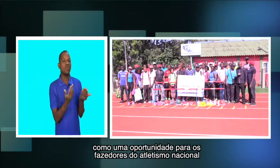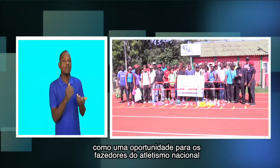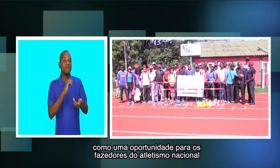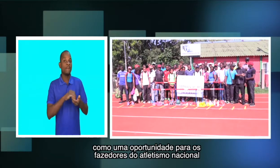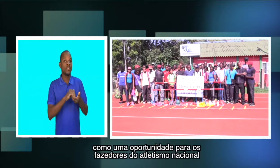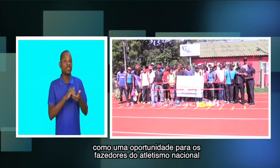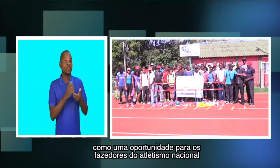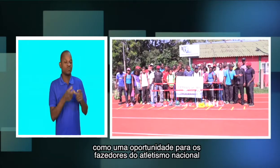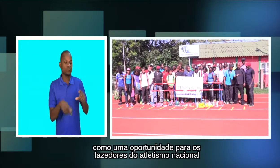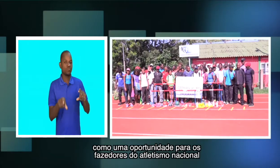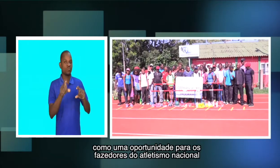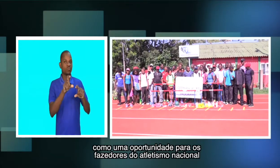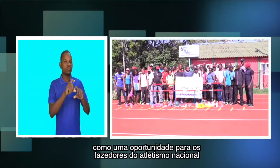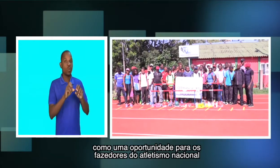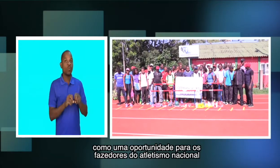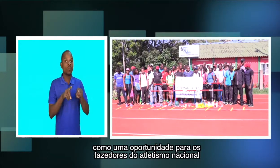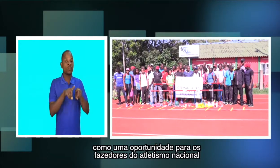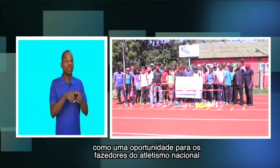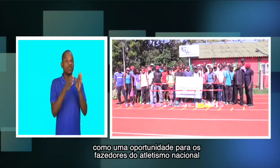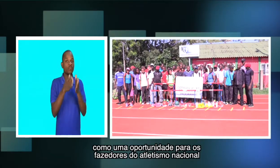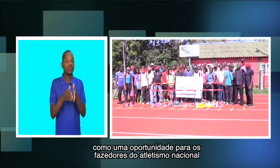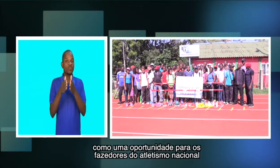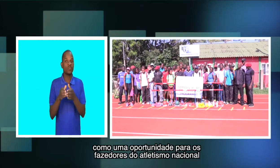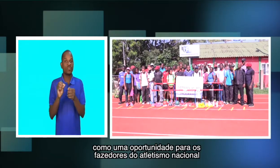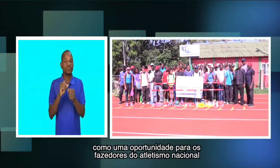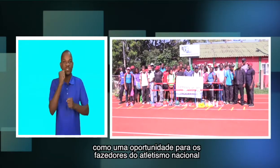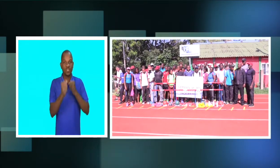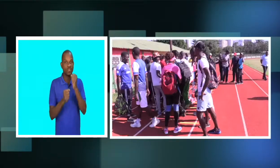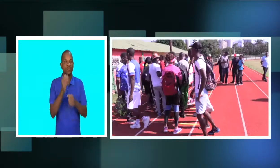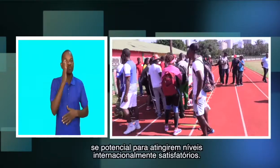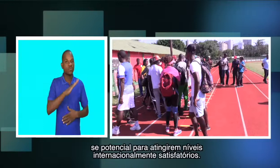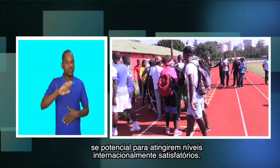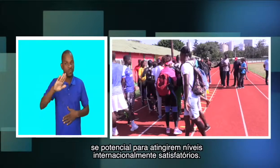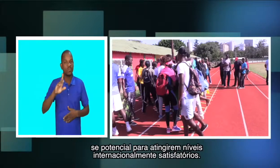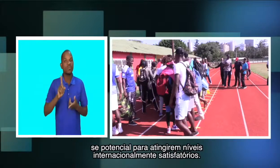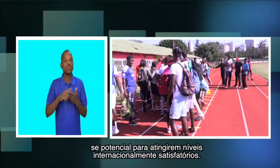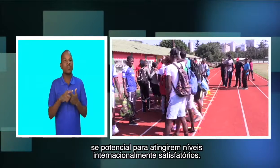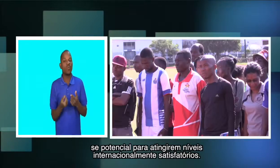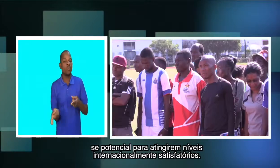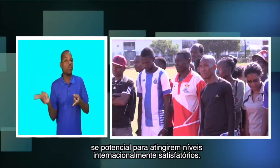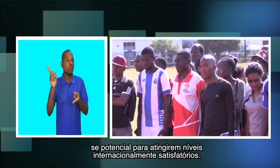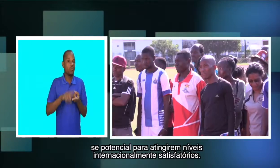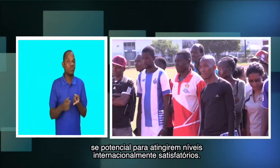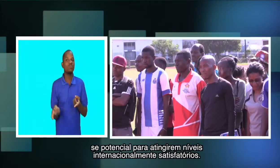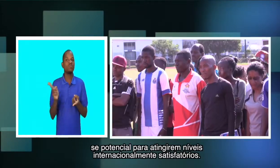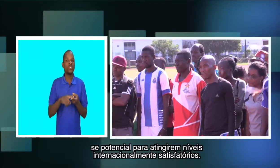oportunidade para os fazedores do atletismo nacional se apontenciarem para atingir níveis